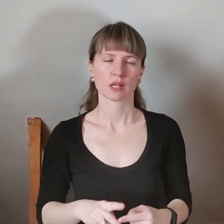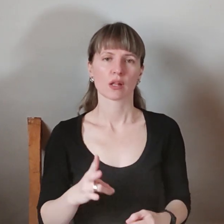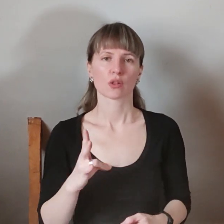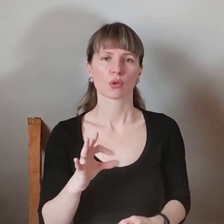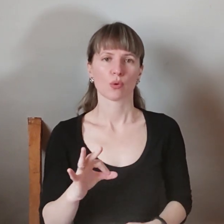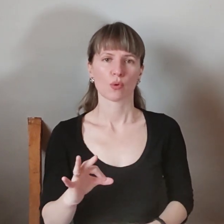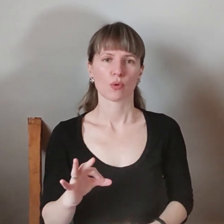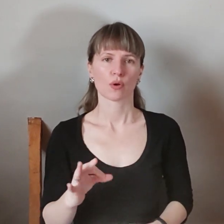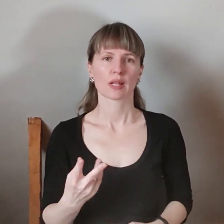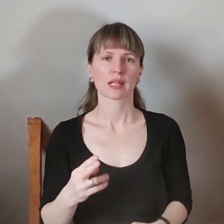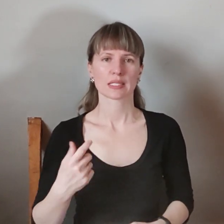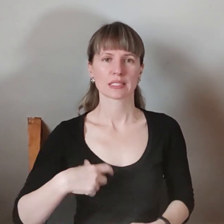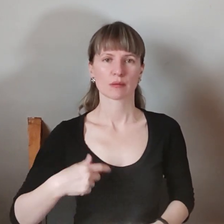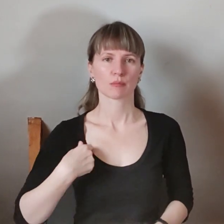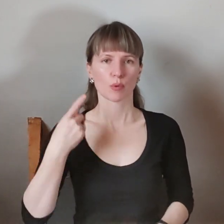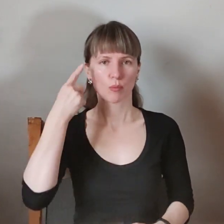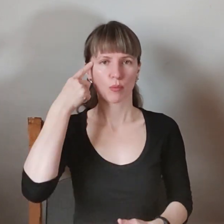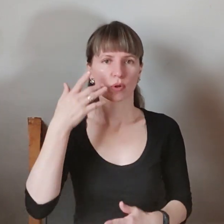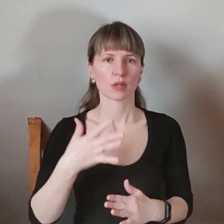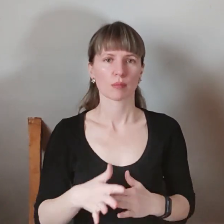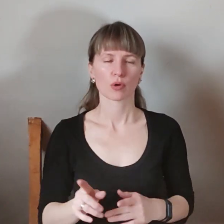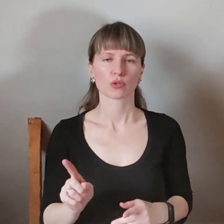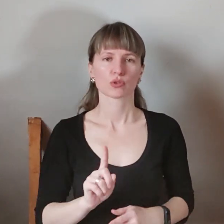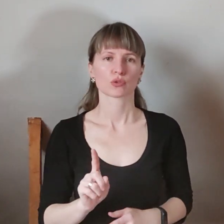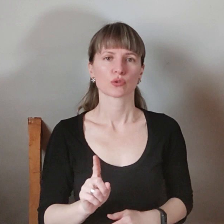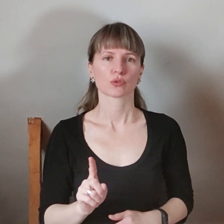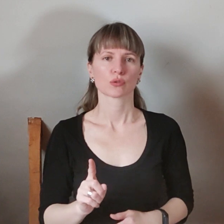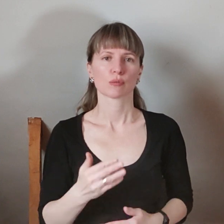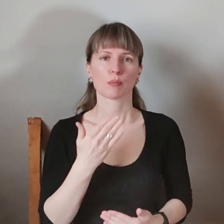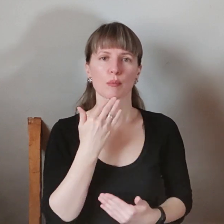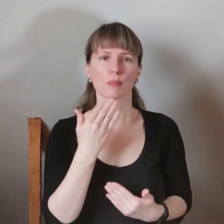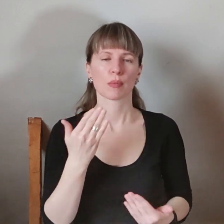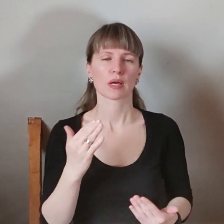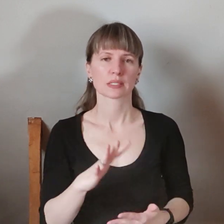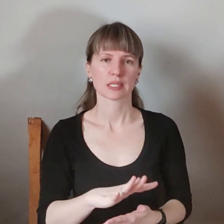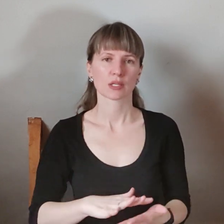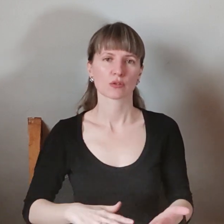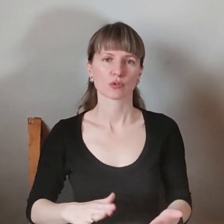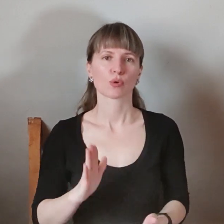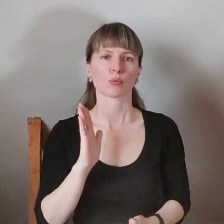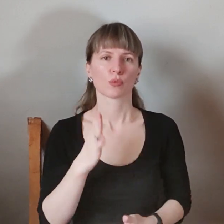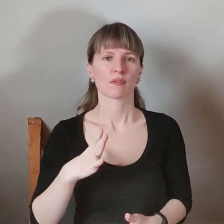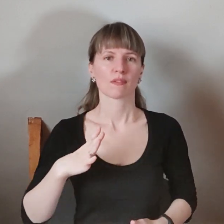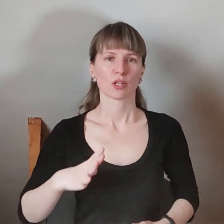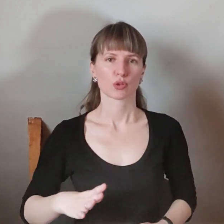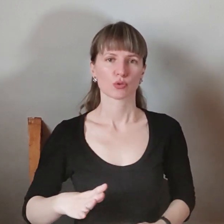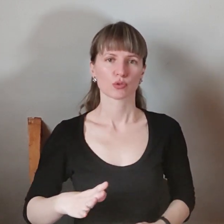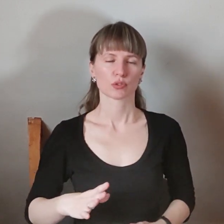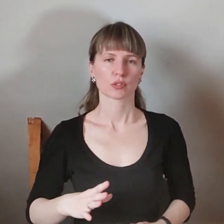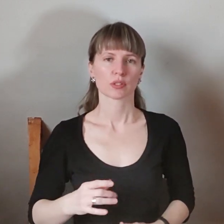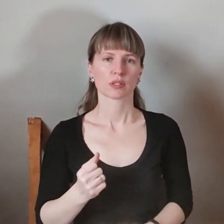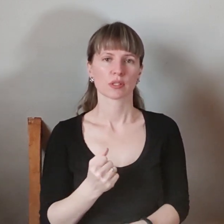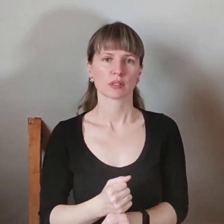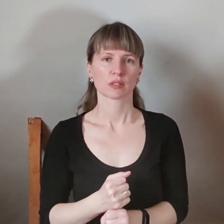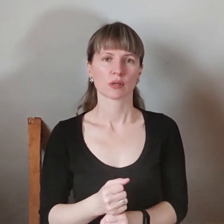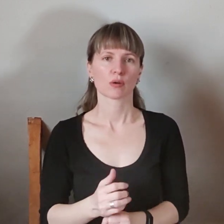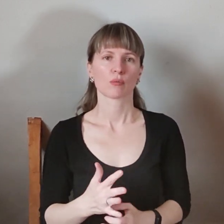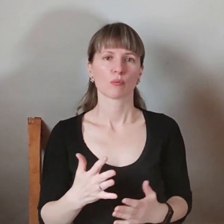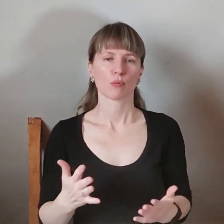для себе ми розуміємо, що ми розуміємо розуміємо реагувати більше жістко,